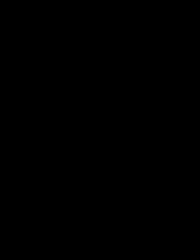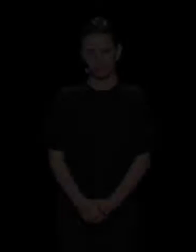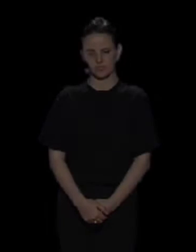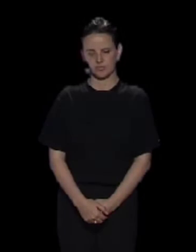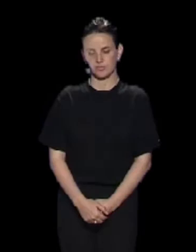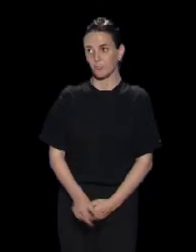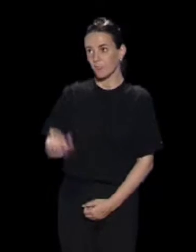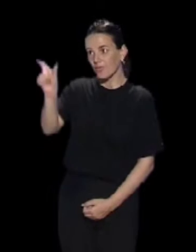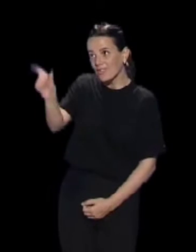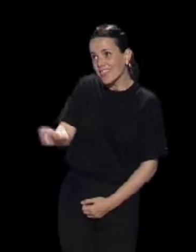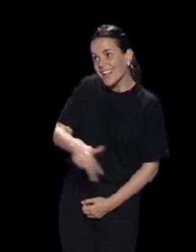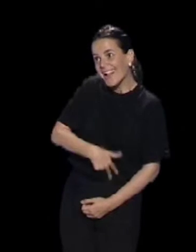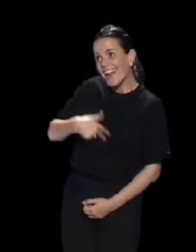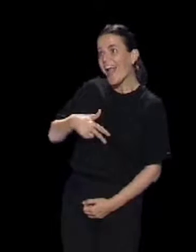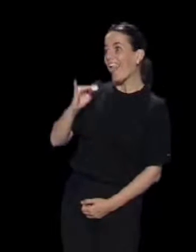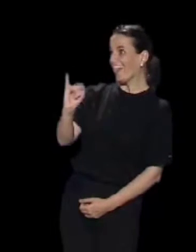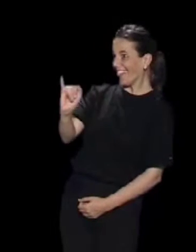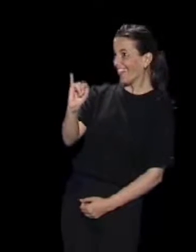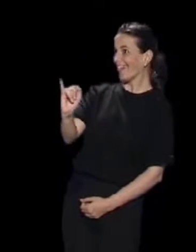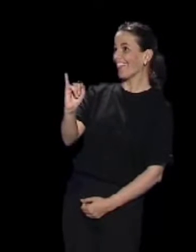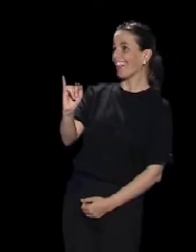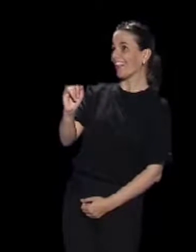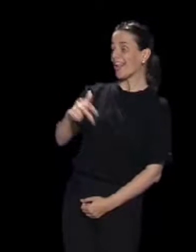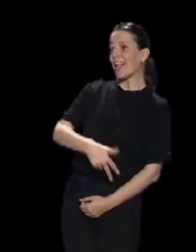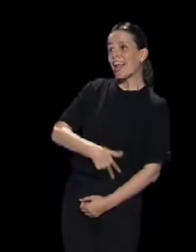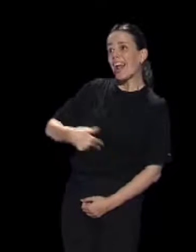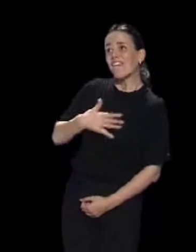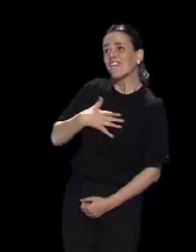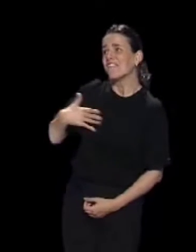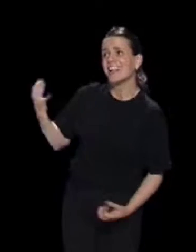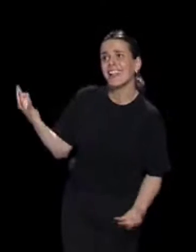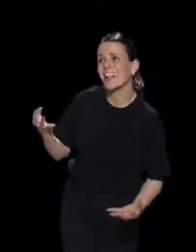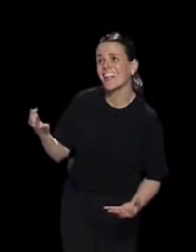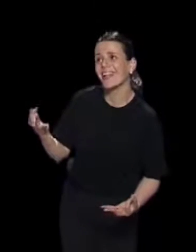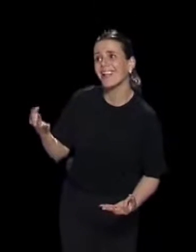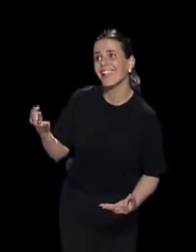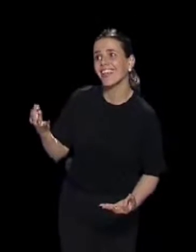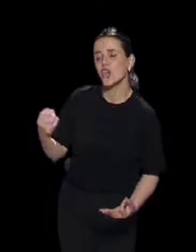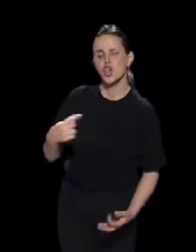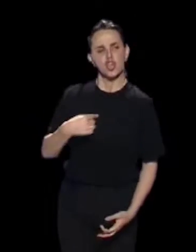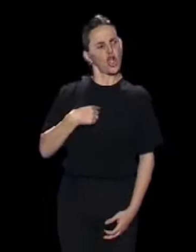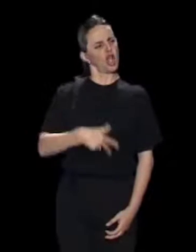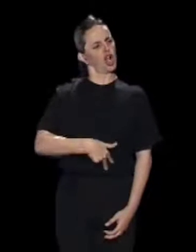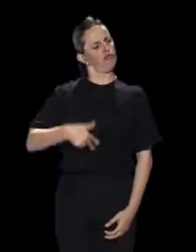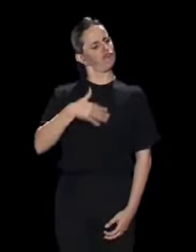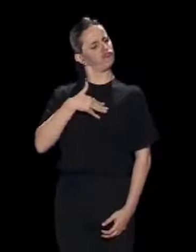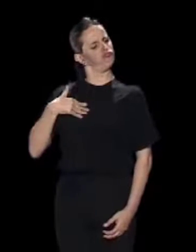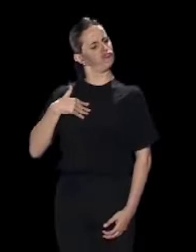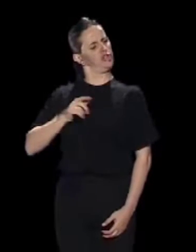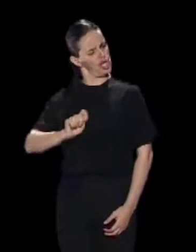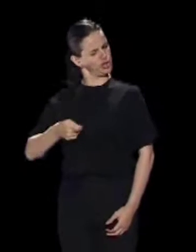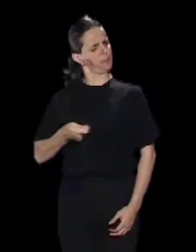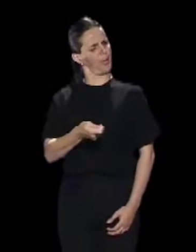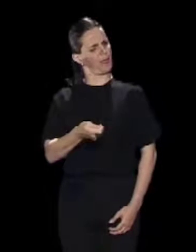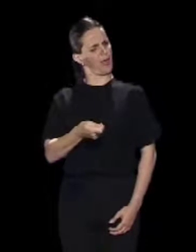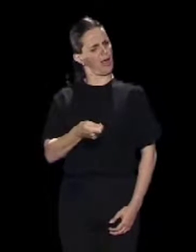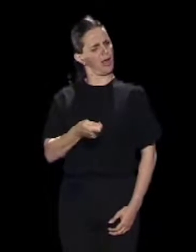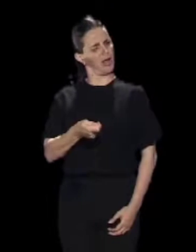Aquí está el general. ¿Qué quiere el general? Una espada desea al general. Ya no